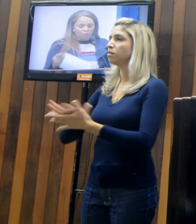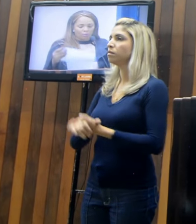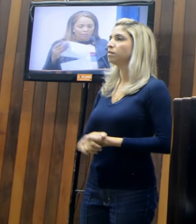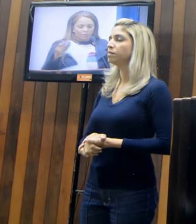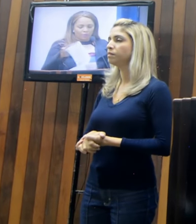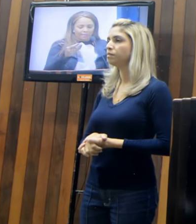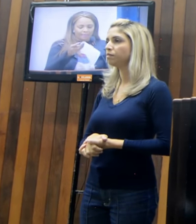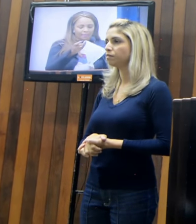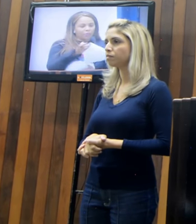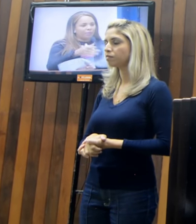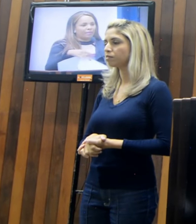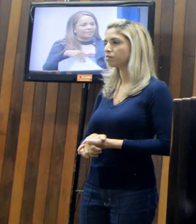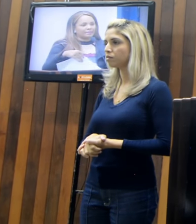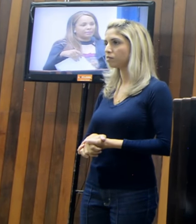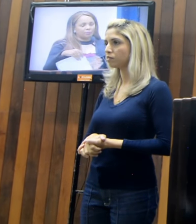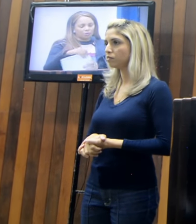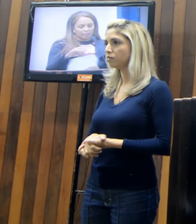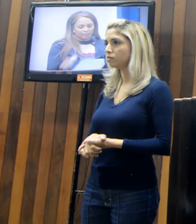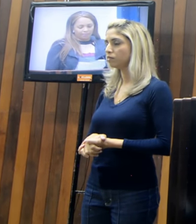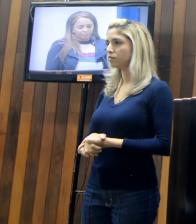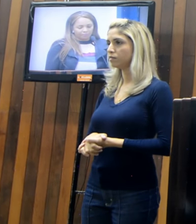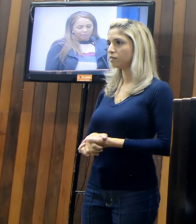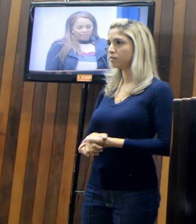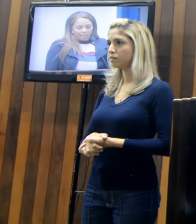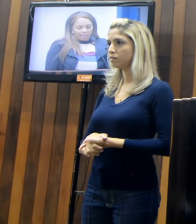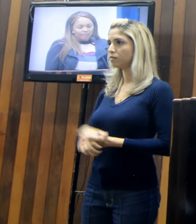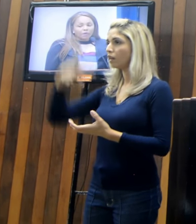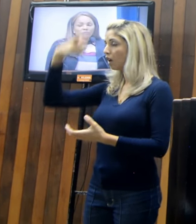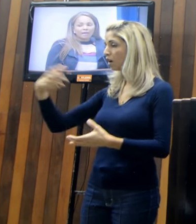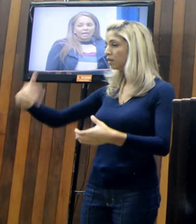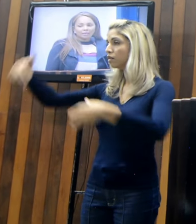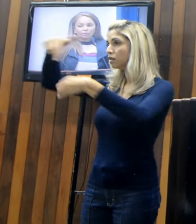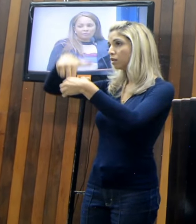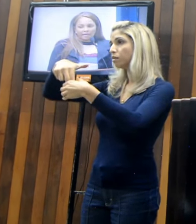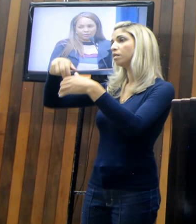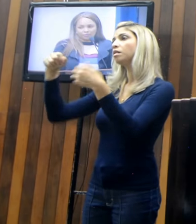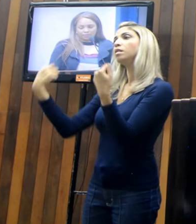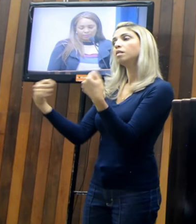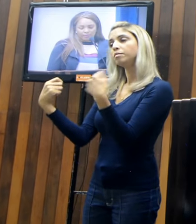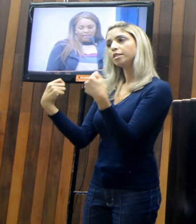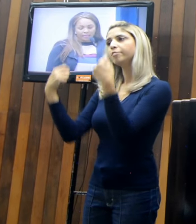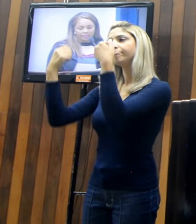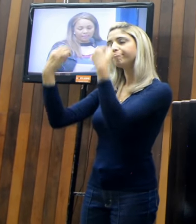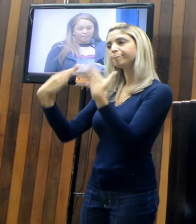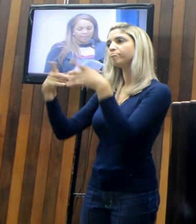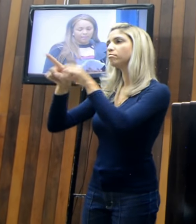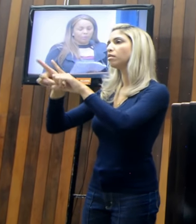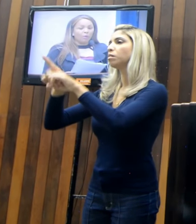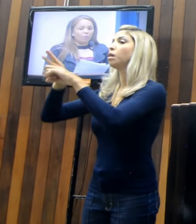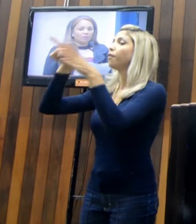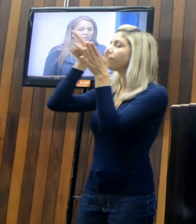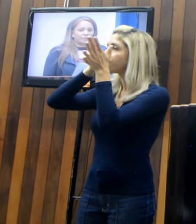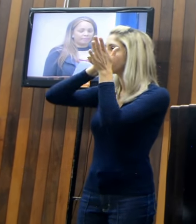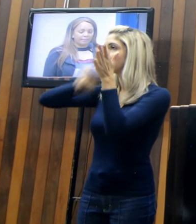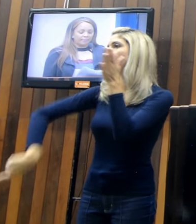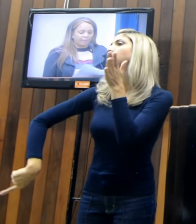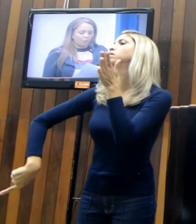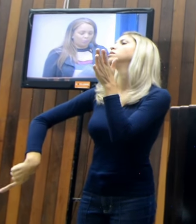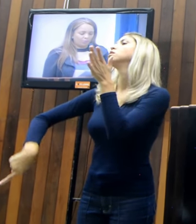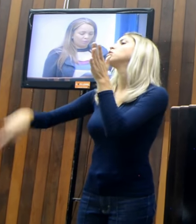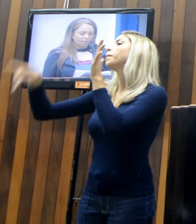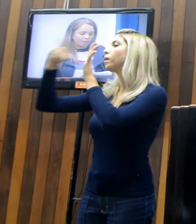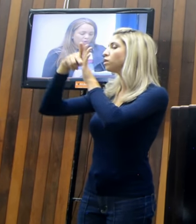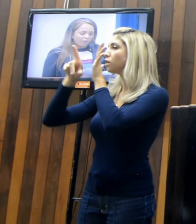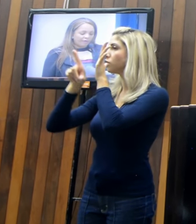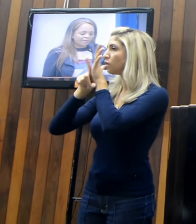como eu passar por essa tribuna e não falar do veto, né, que o meu projeto recebeu,